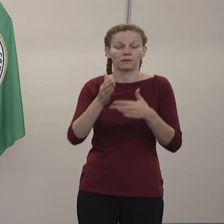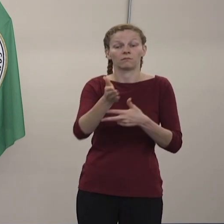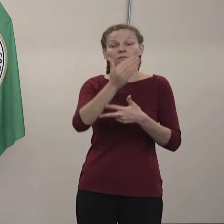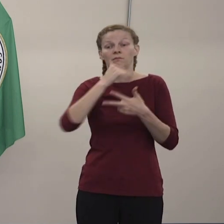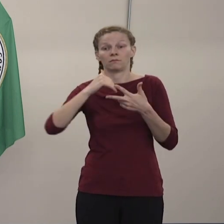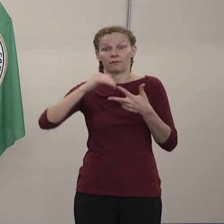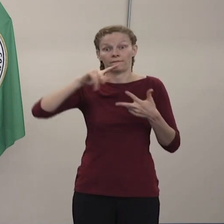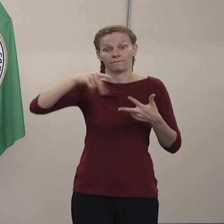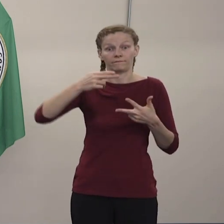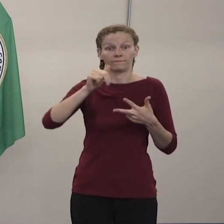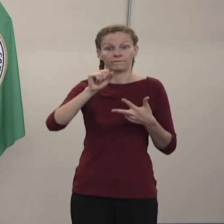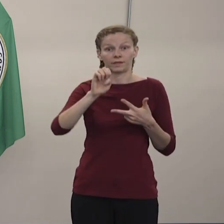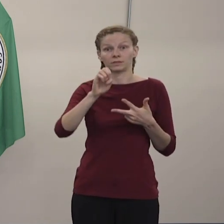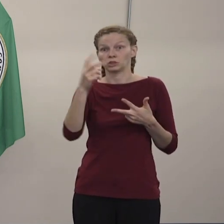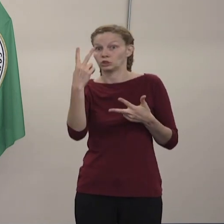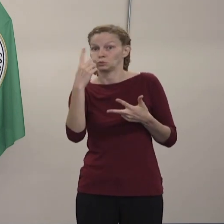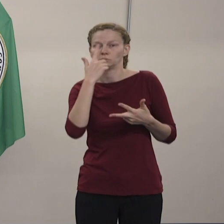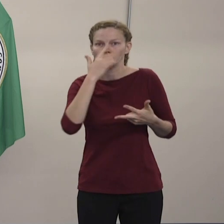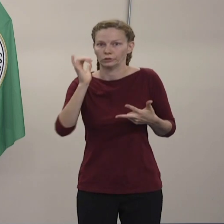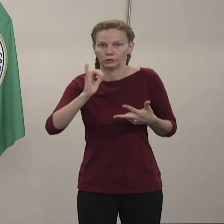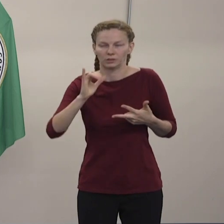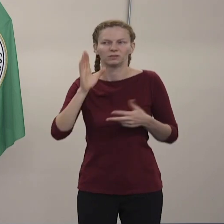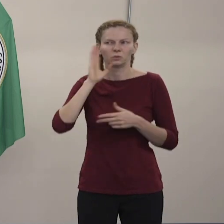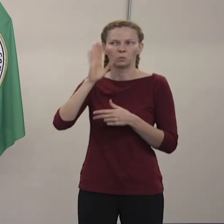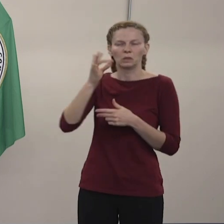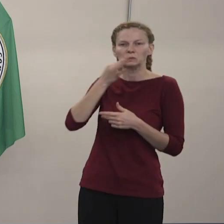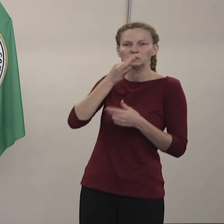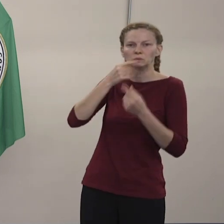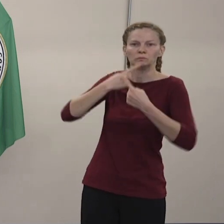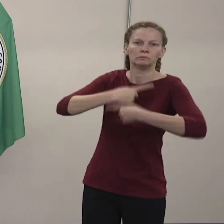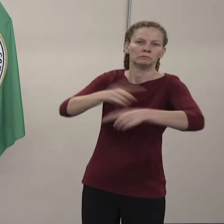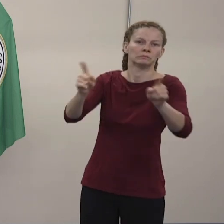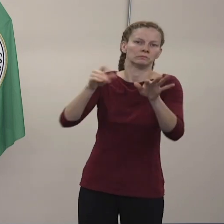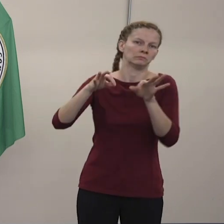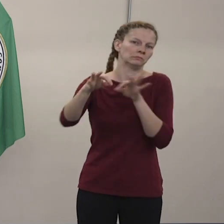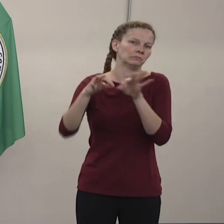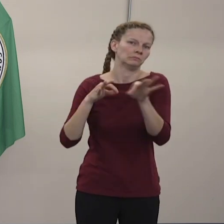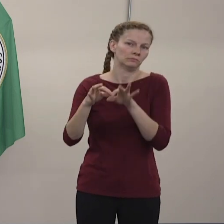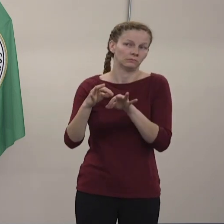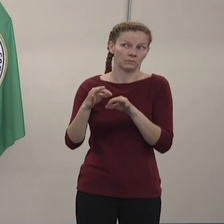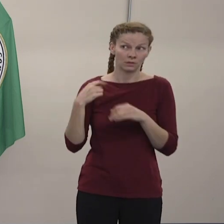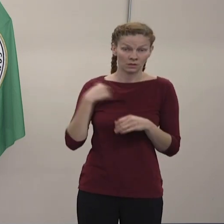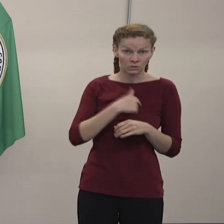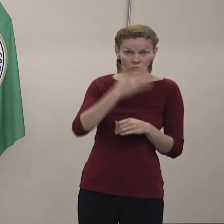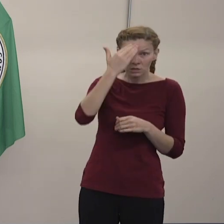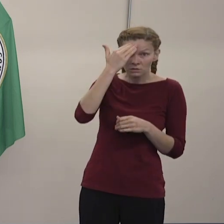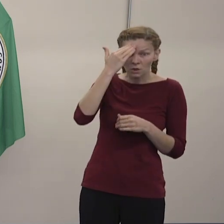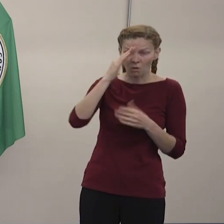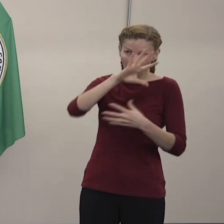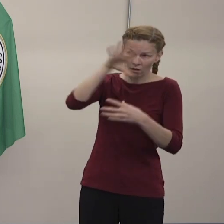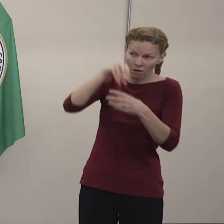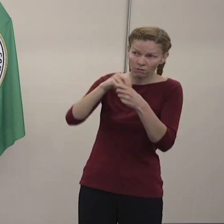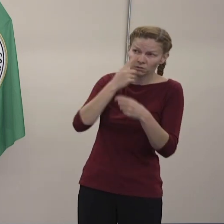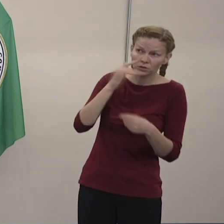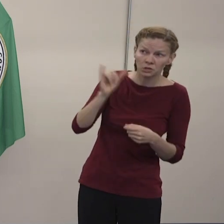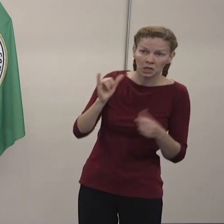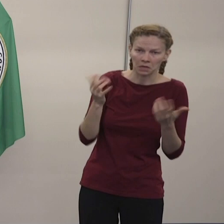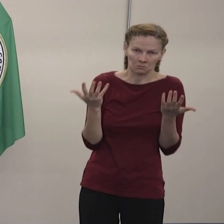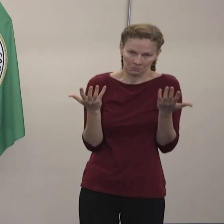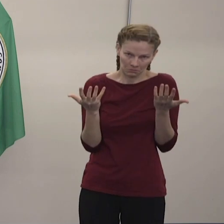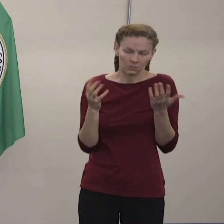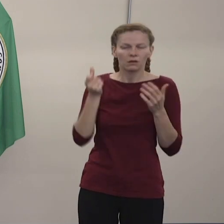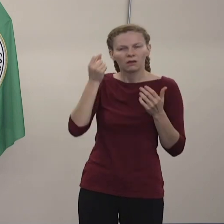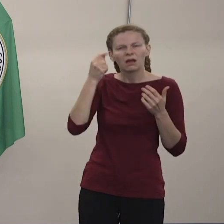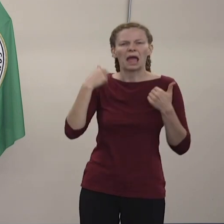fase 2. Todavía no tenemos los detalles específicos, pero sí tenemos el marco de trabajo del estado y lo que